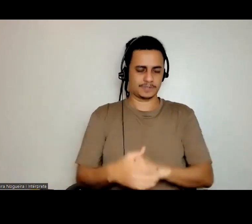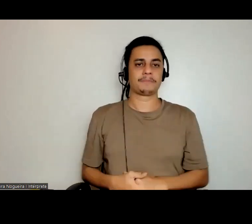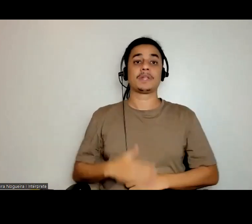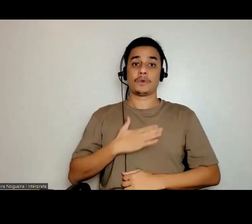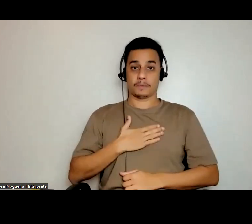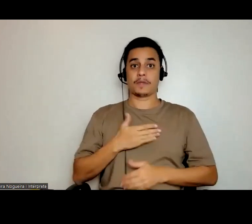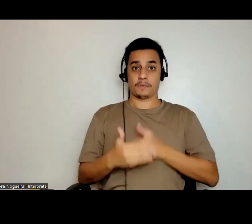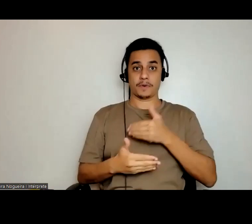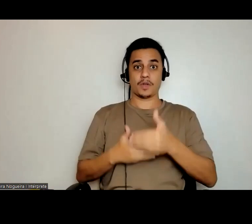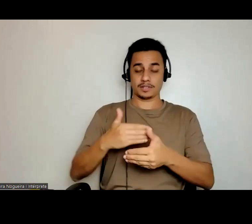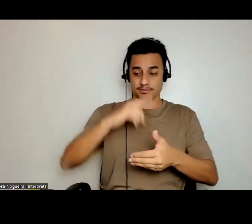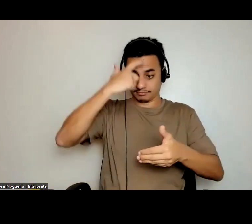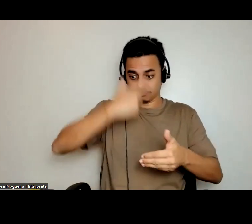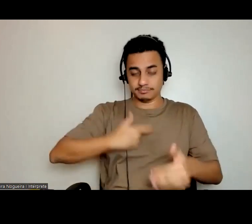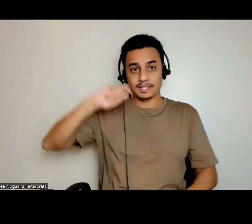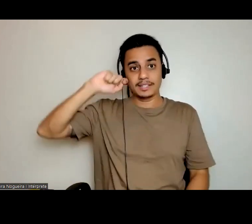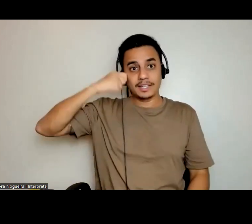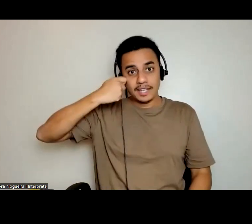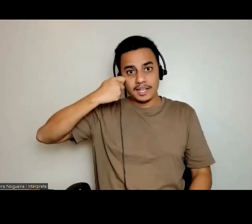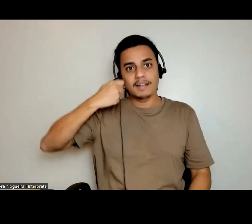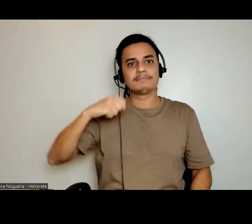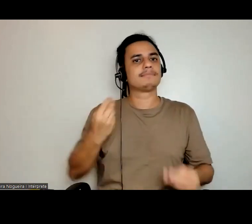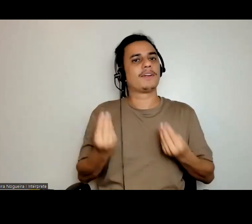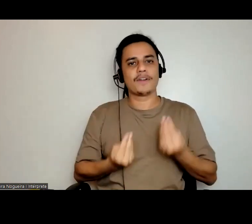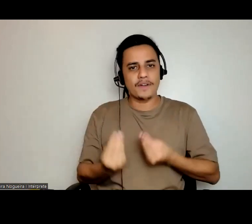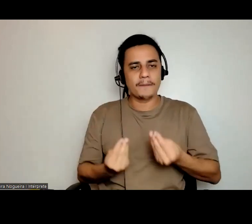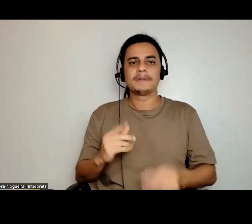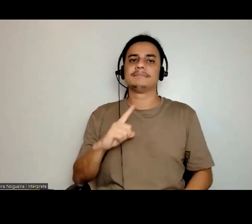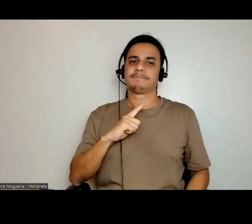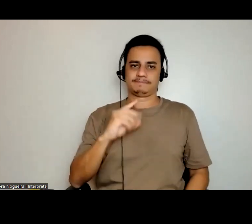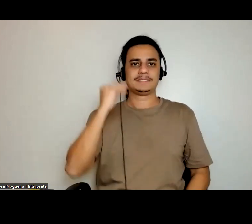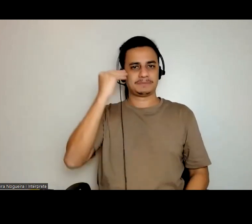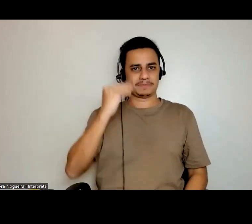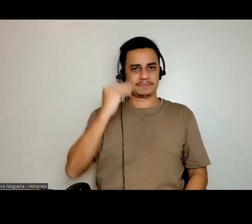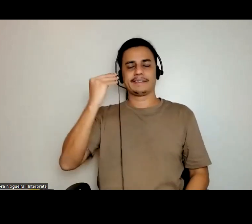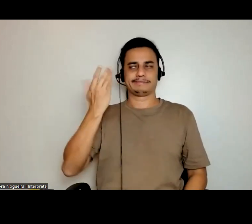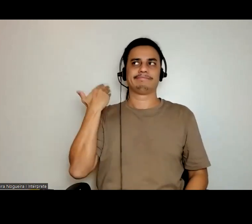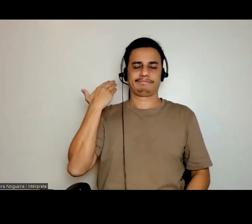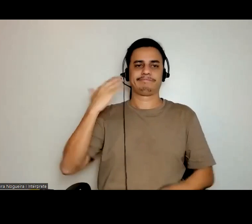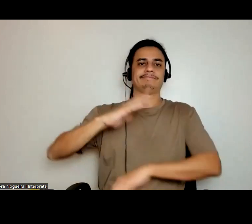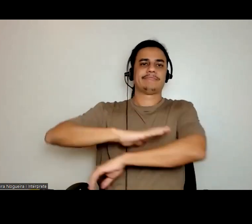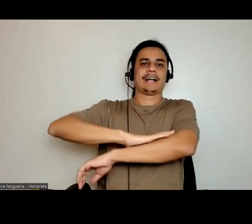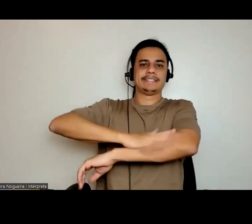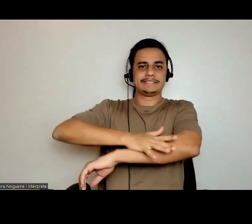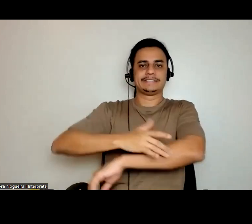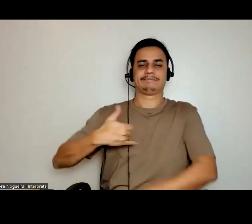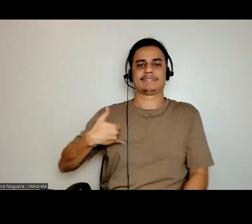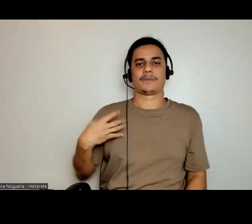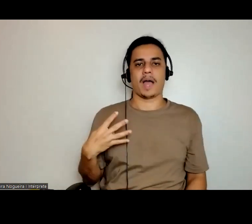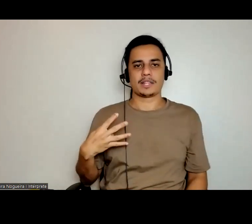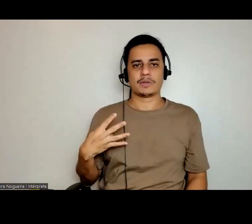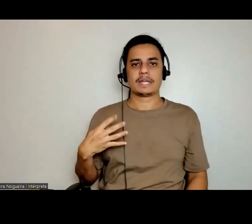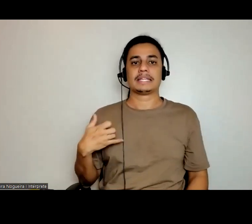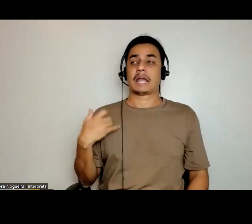me tornar negra foi a partir de uma experiência racista aos quatro anos de idade. Foi aí que eu